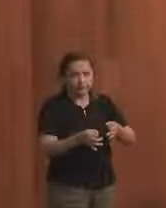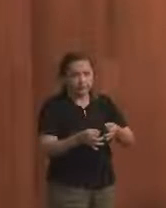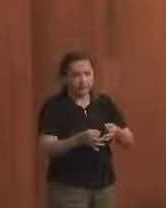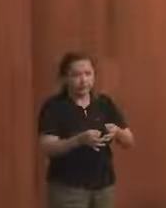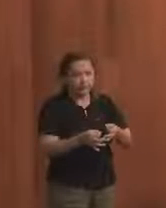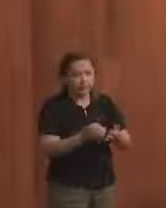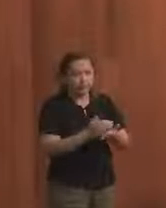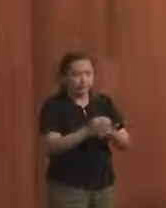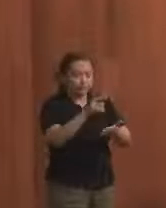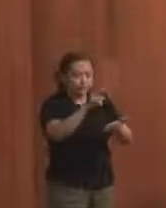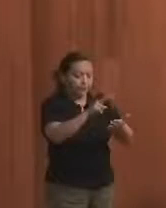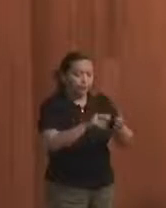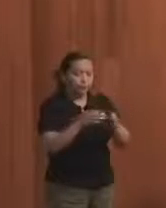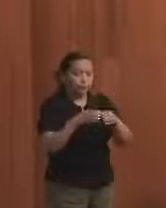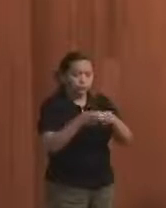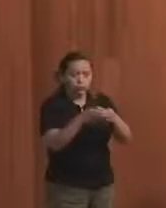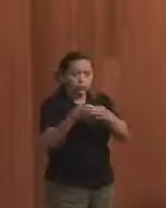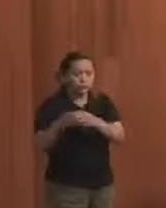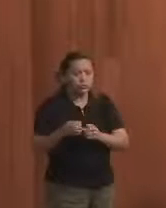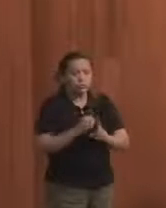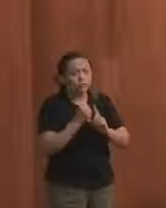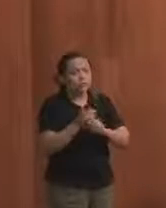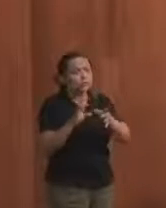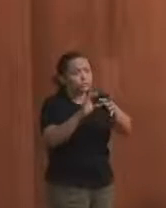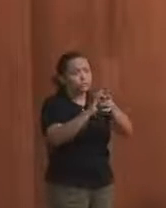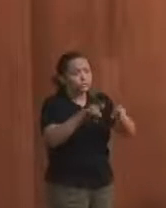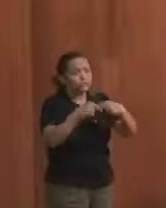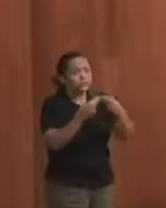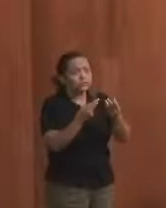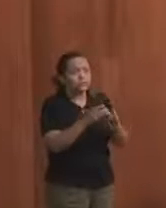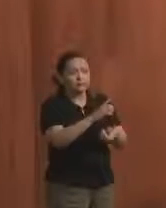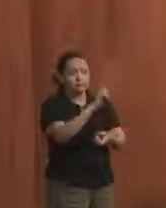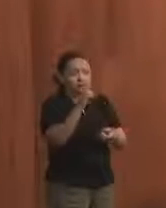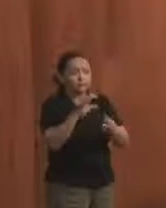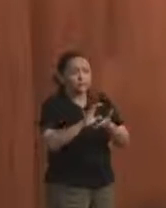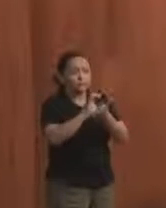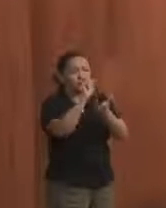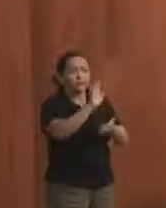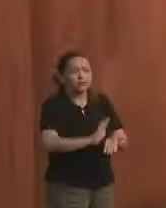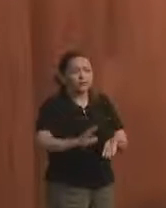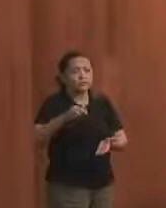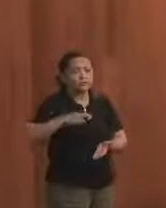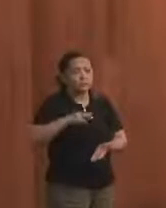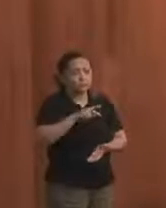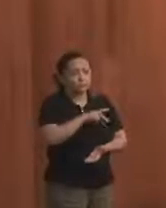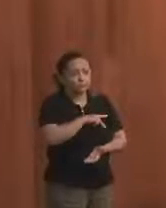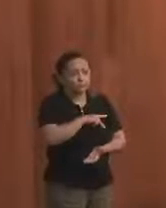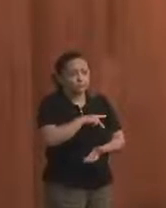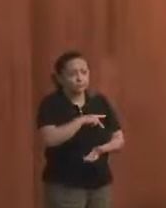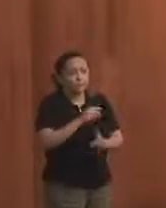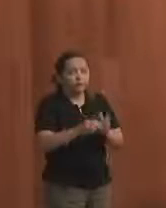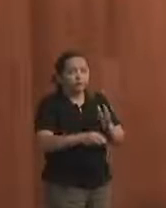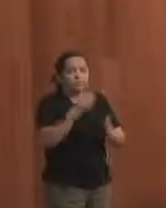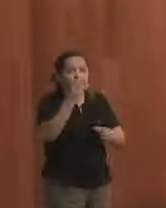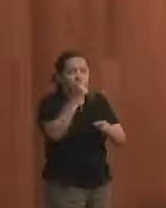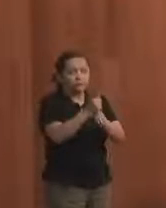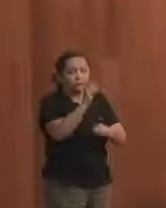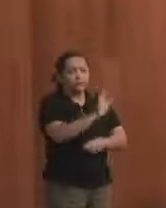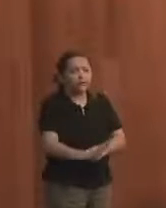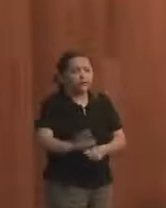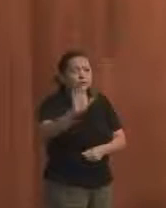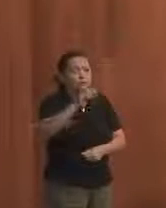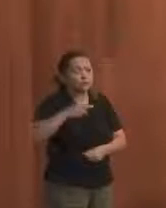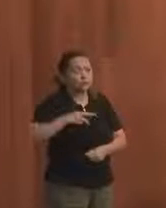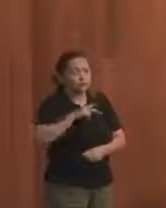Começo. Os movimentos sociais reunidos nessa data no Conselho Nacional do Ministério Público, no terceiro encontro nacional do